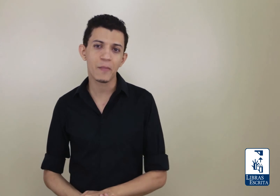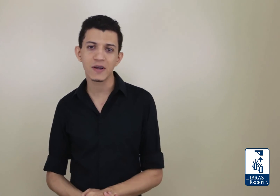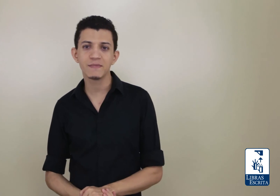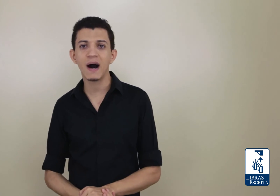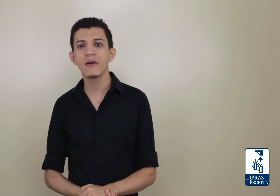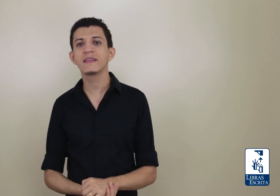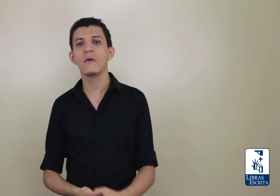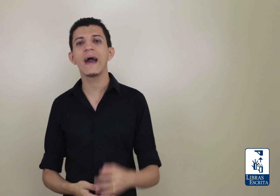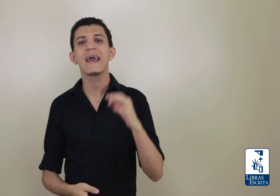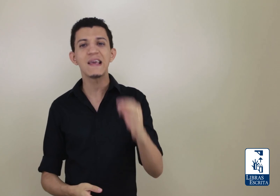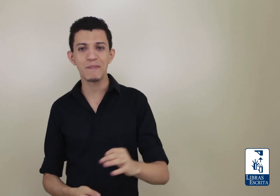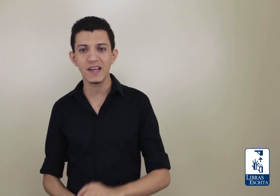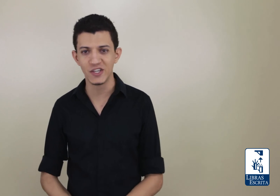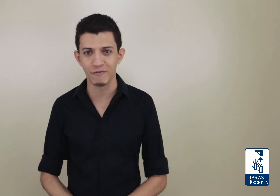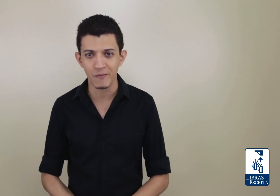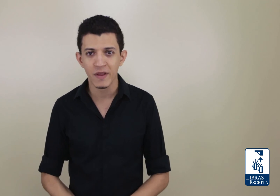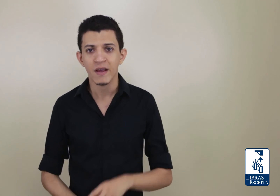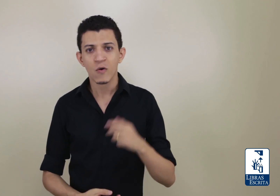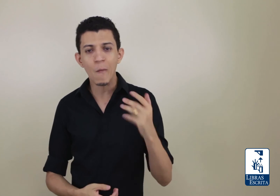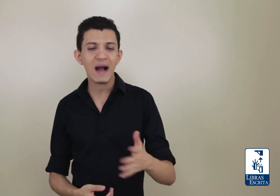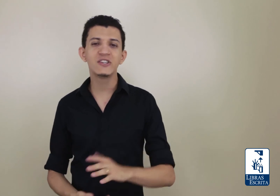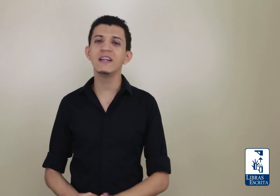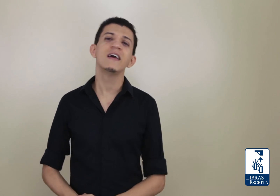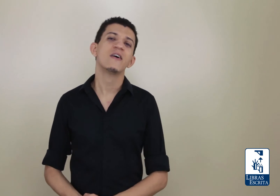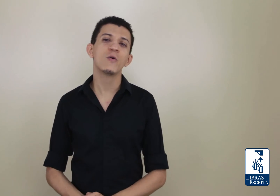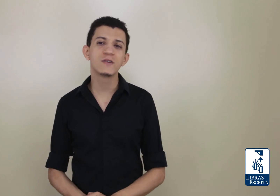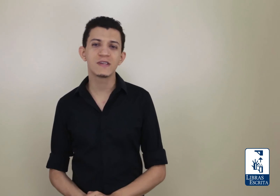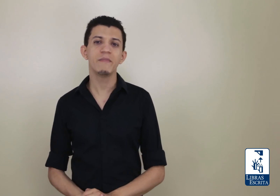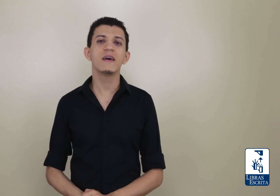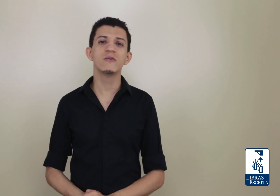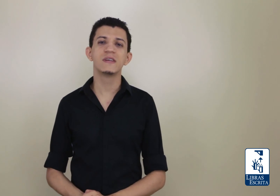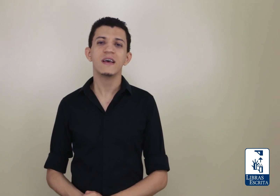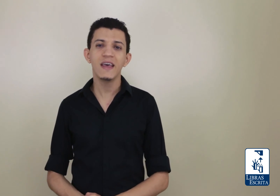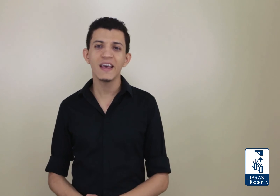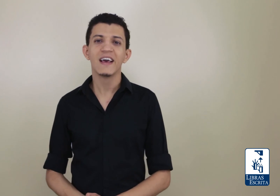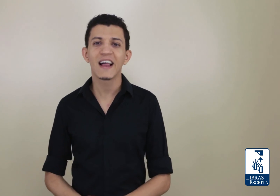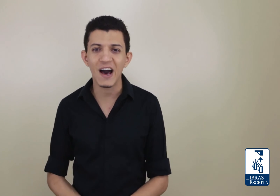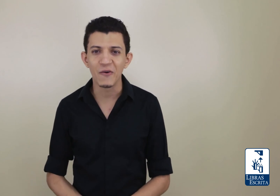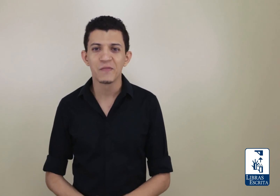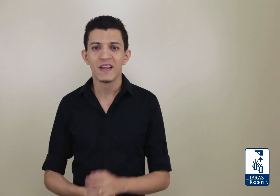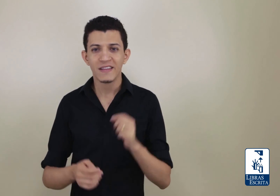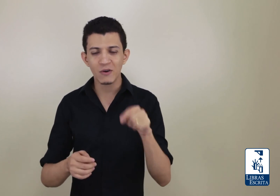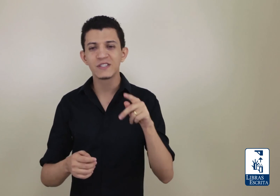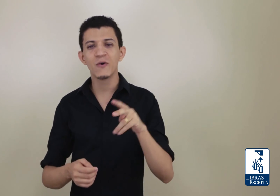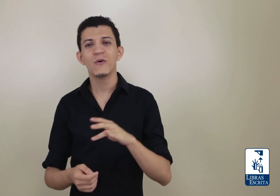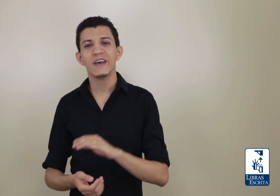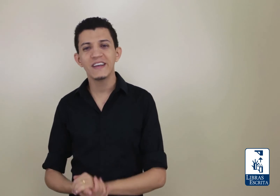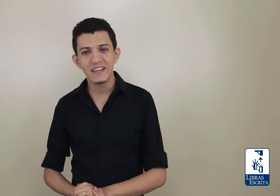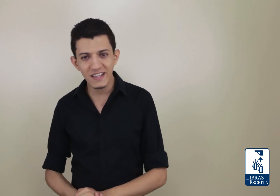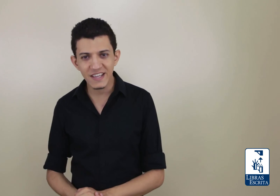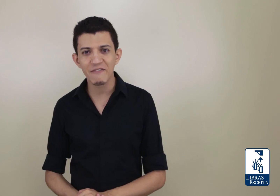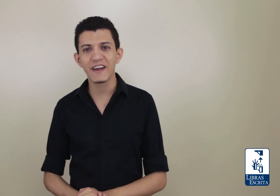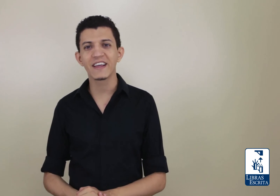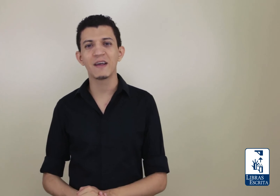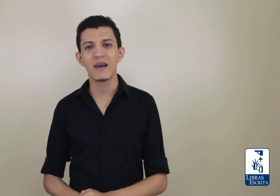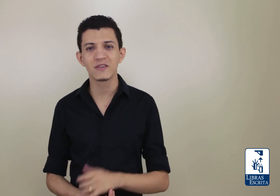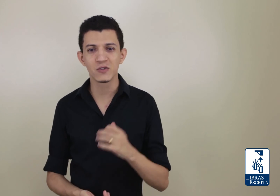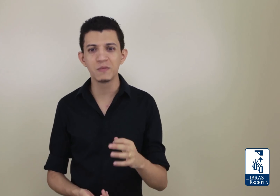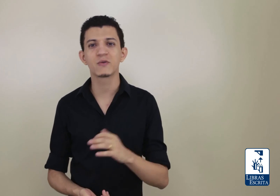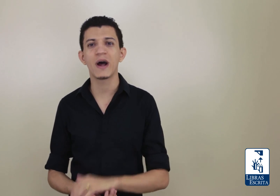próxima aula, então é imperdível. Compartilhe com seus amigos e, claro, dê o seu inscrever aqui também, seu subscribe